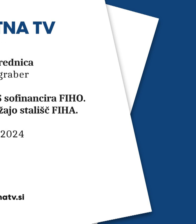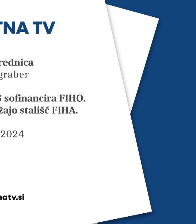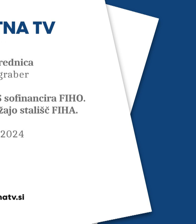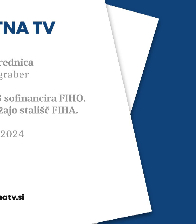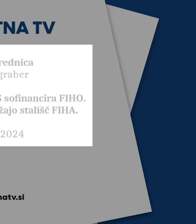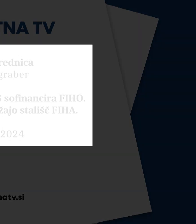Hrv.